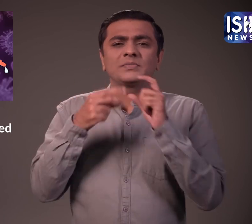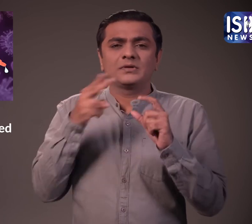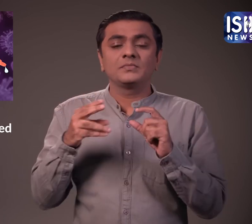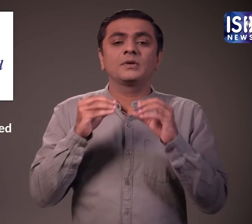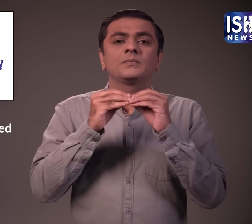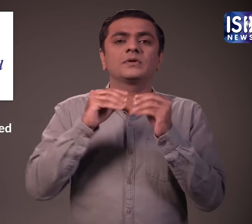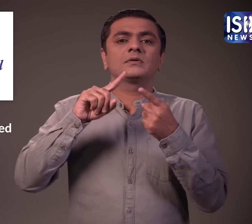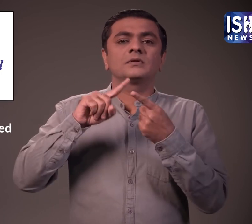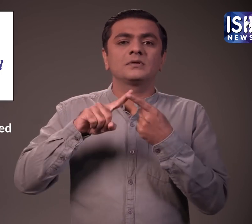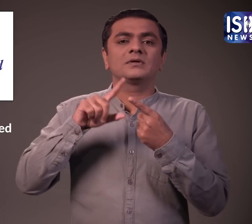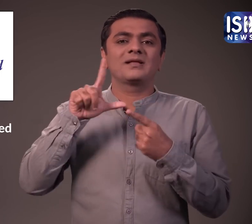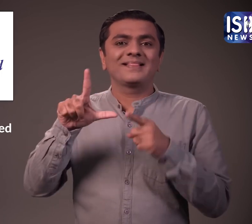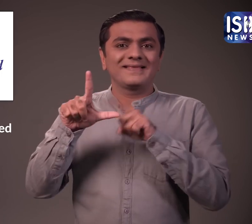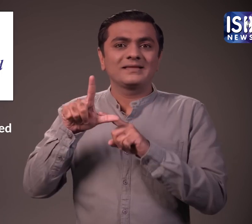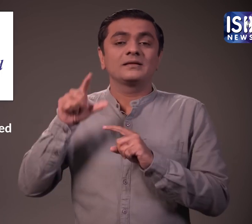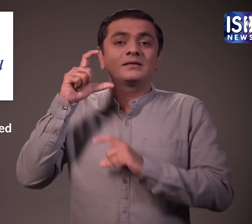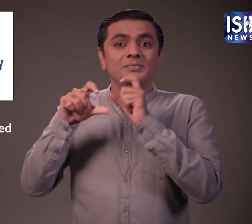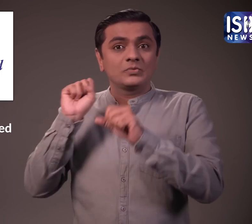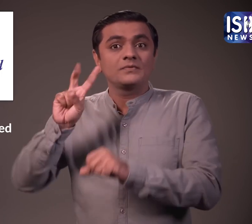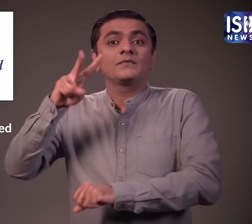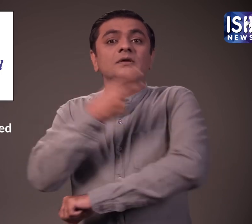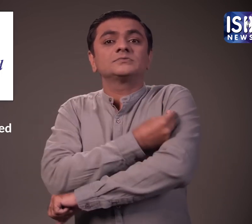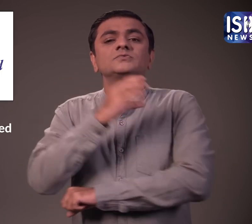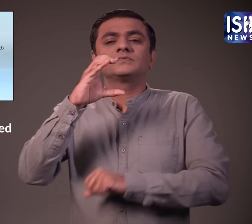बायोजिकल ई लिमिटेट ने कोर्पेवैक्स वैक्सीन तयार की